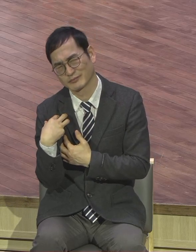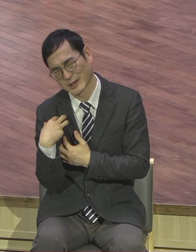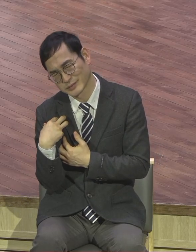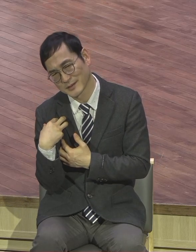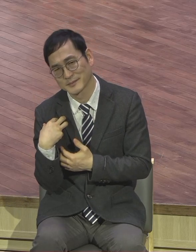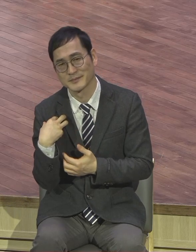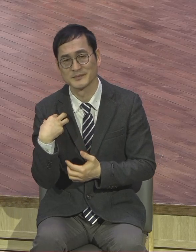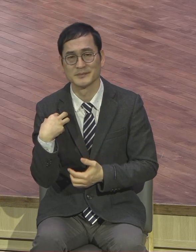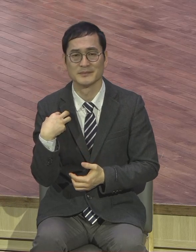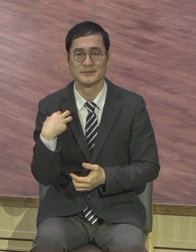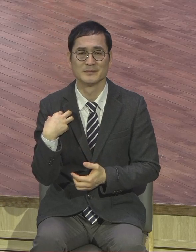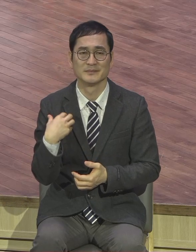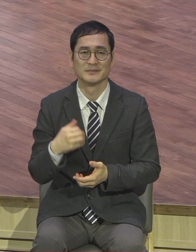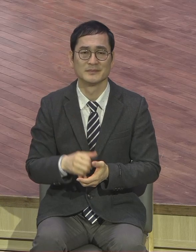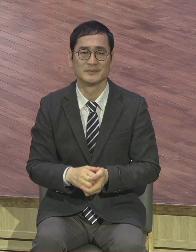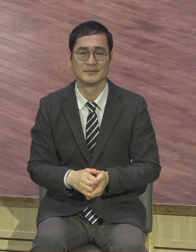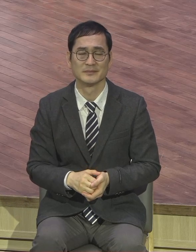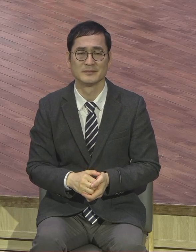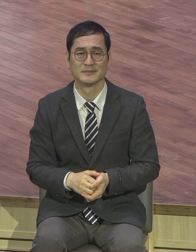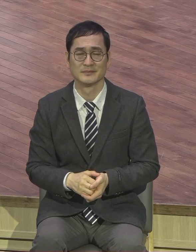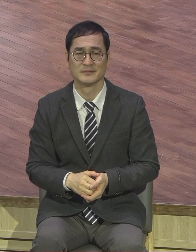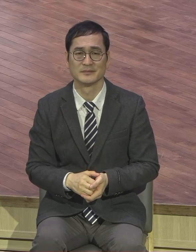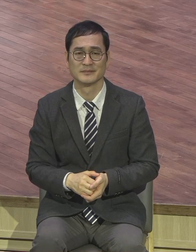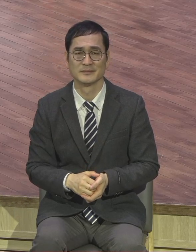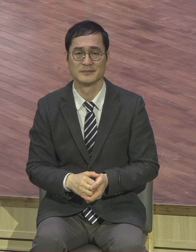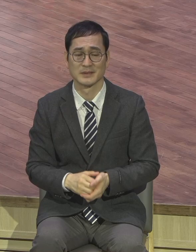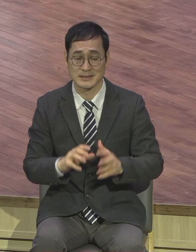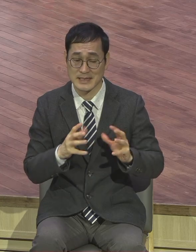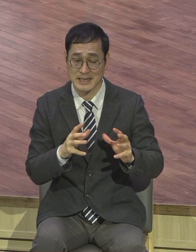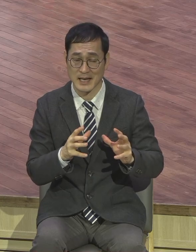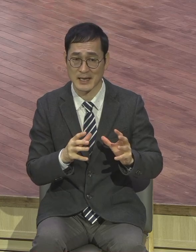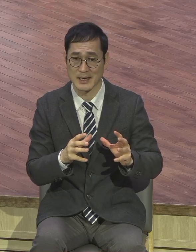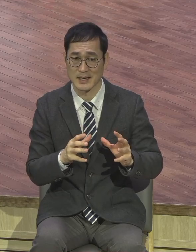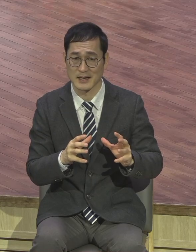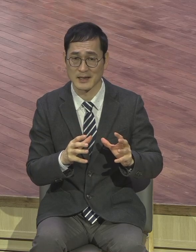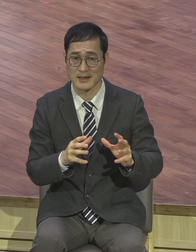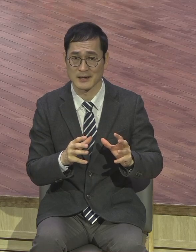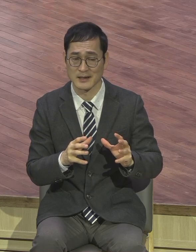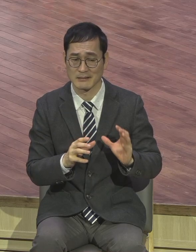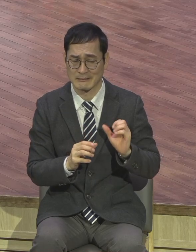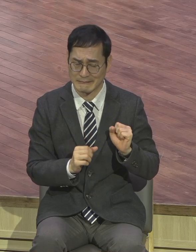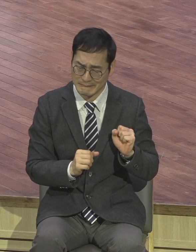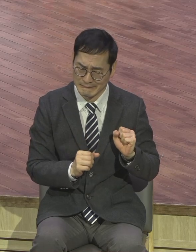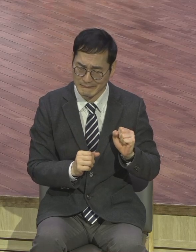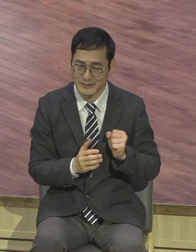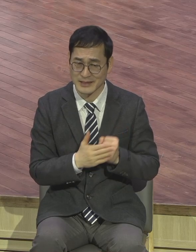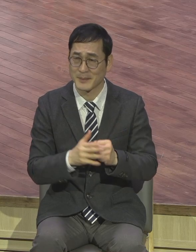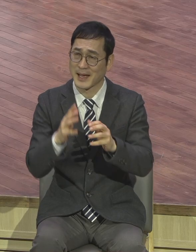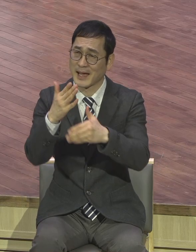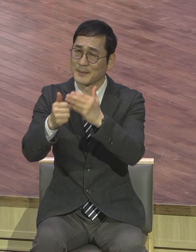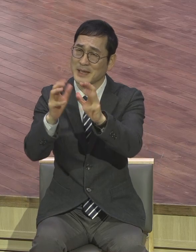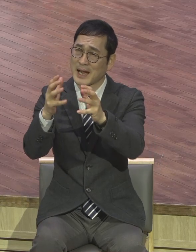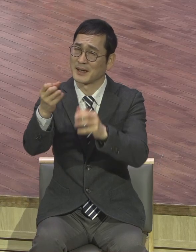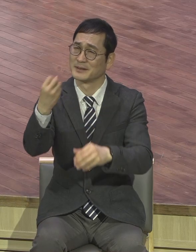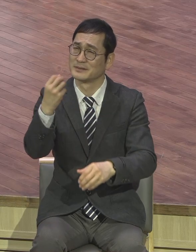뭐요? 세상에 있다가 보니까 하나님 나라가 부담스러운 겁니다. 힘든 겁니다. 불신자도 그렇잖아요.